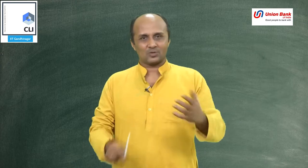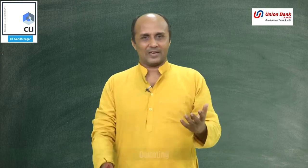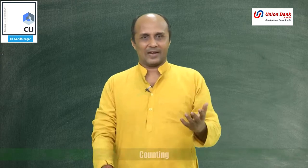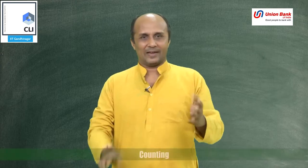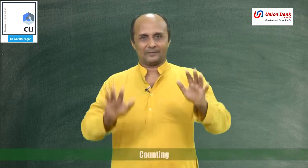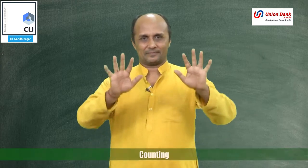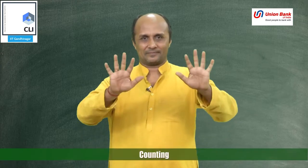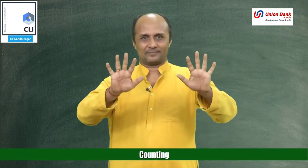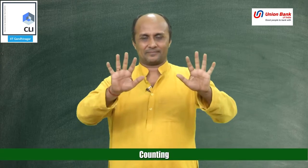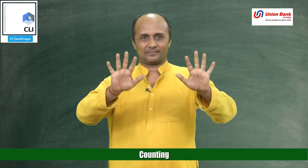उंगलिया है